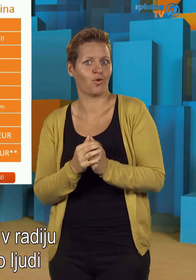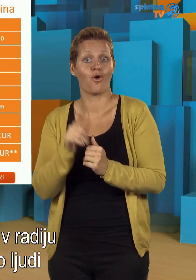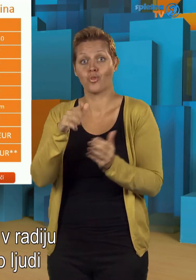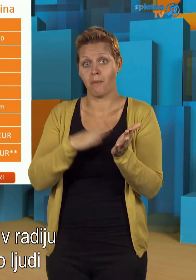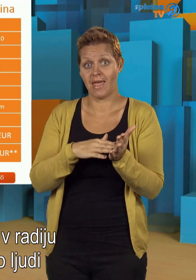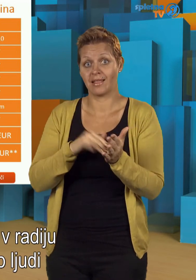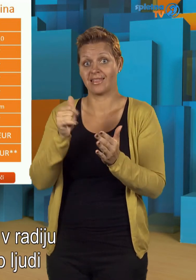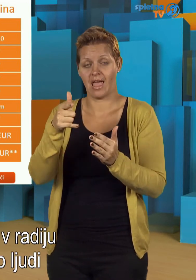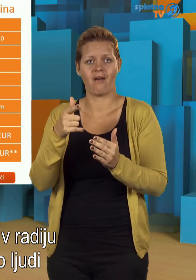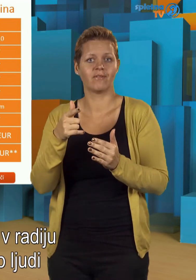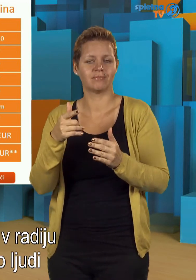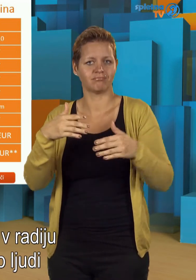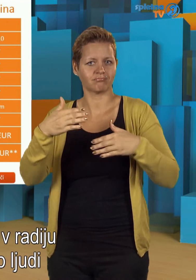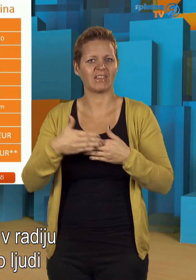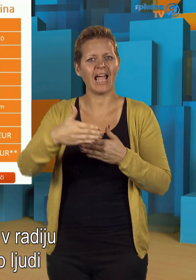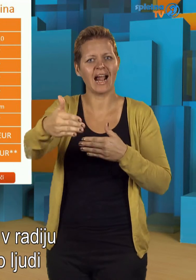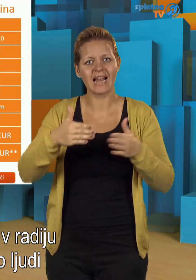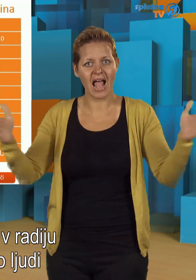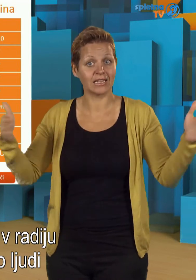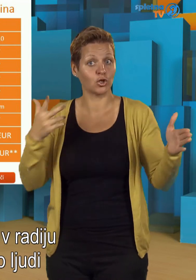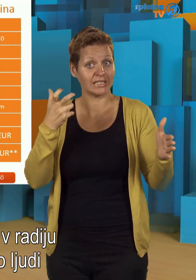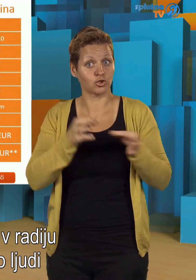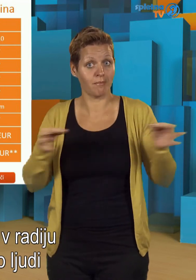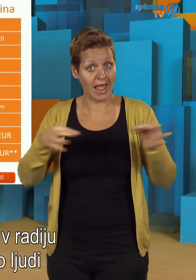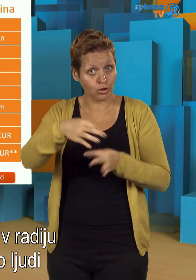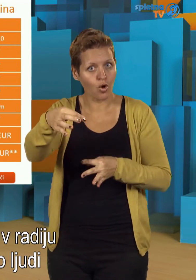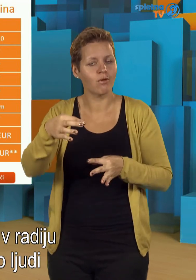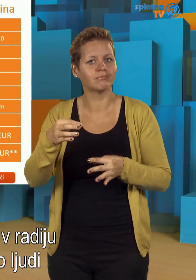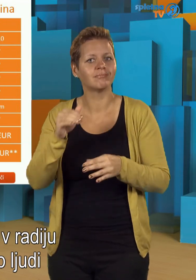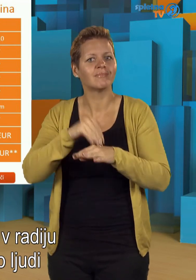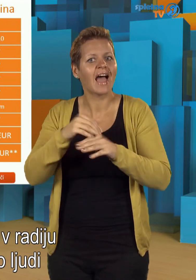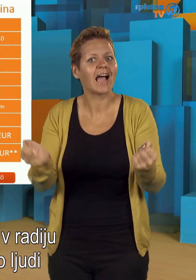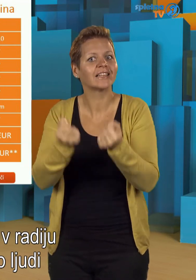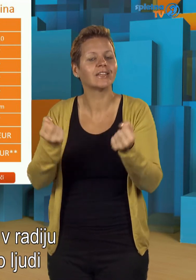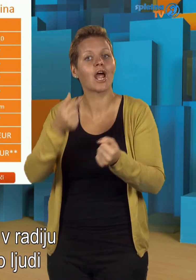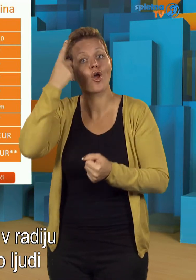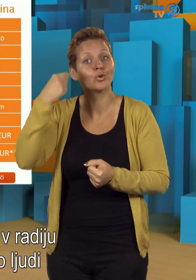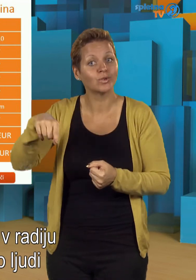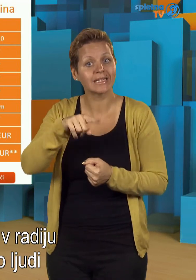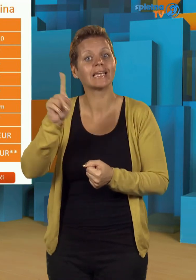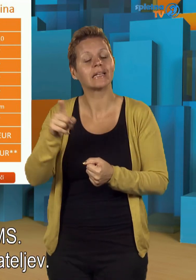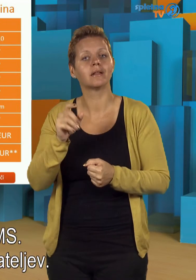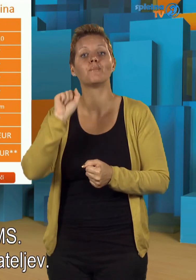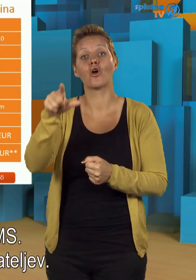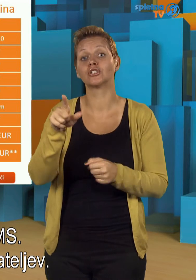pomeni, da v radiju 300 metrov aktivirajo ljudi in pošljajo tudi SMS-ov.